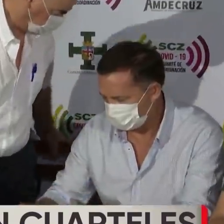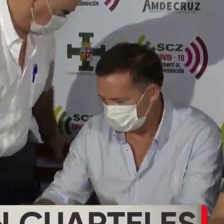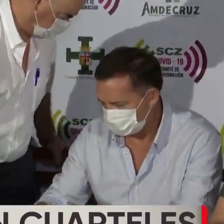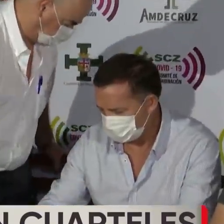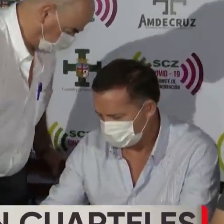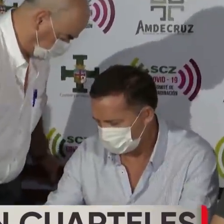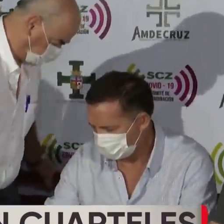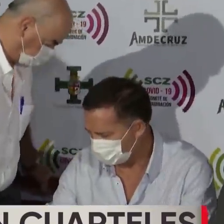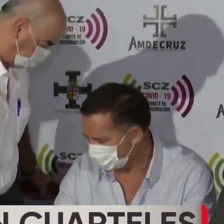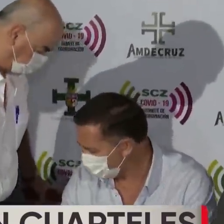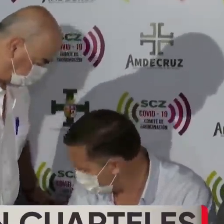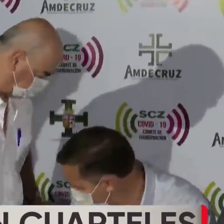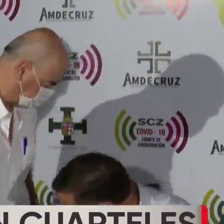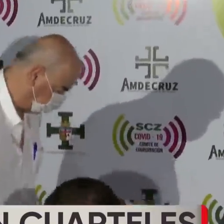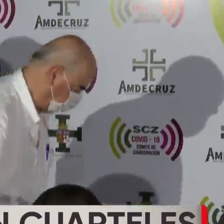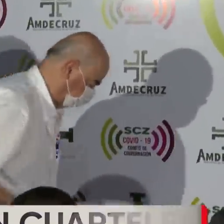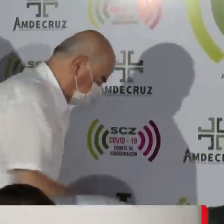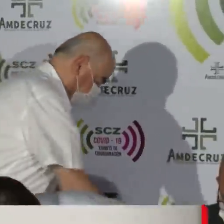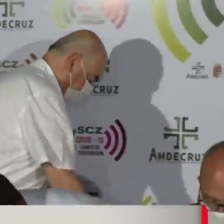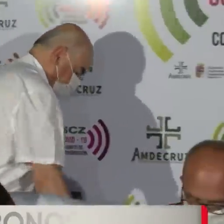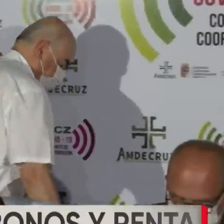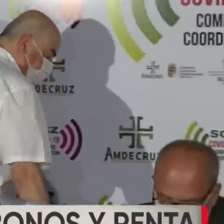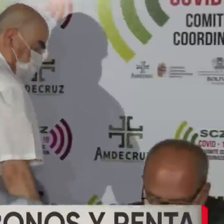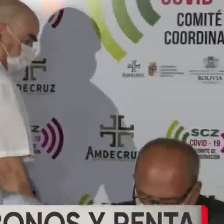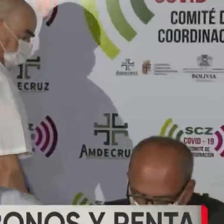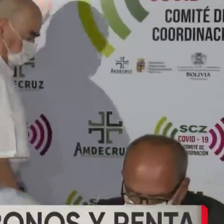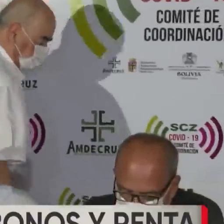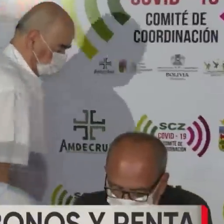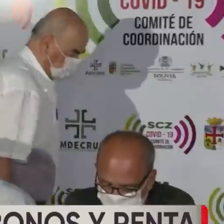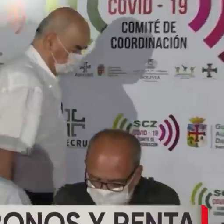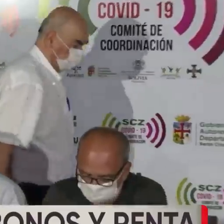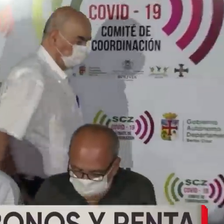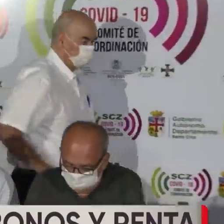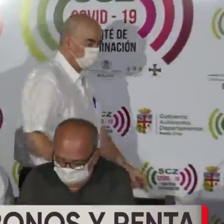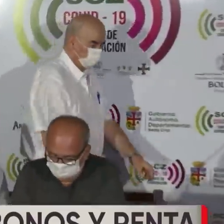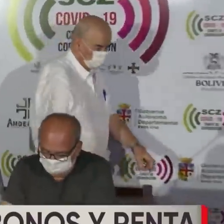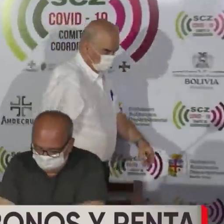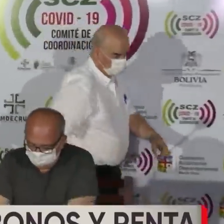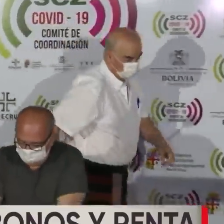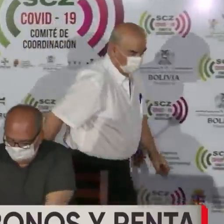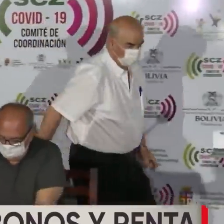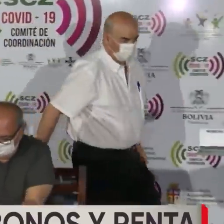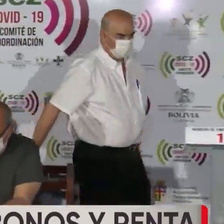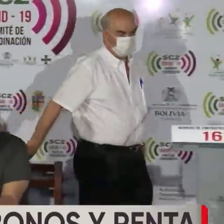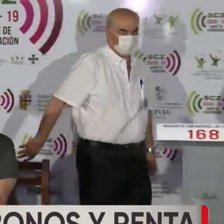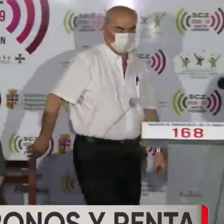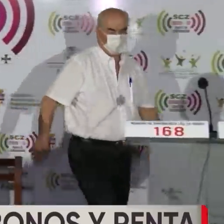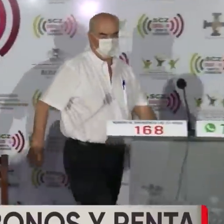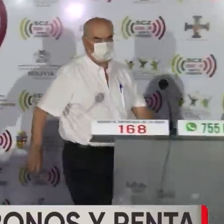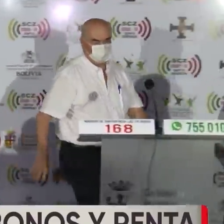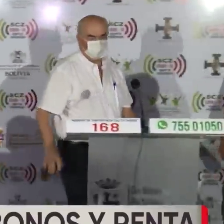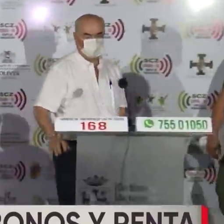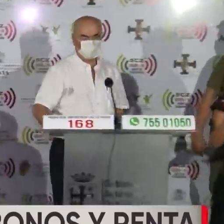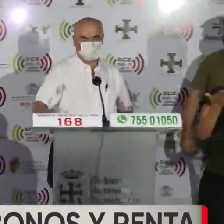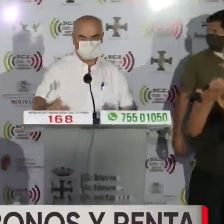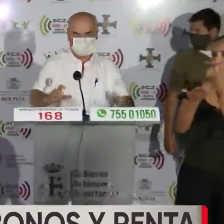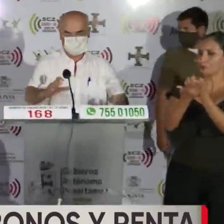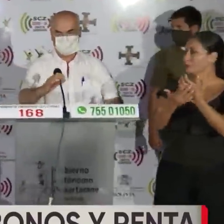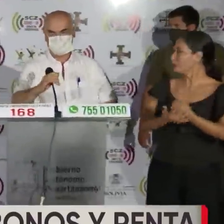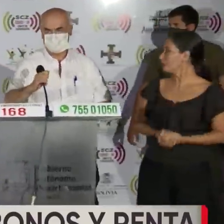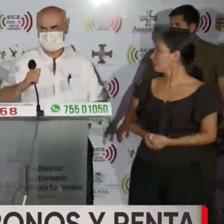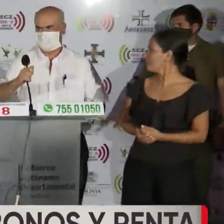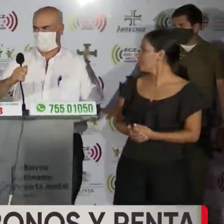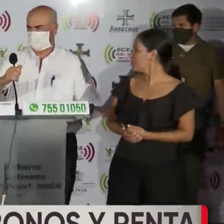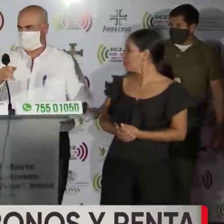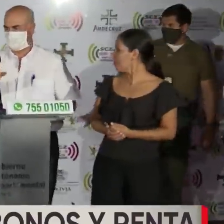En este momento, el Ministro José Luis Parada va a tomar la palabra referente a este convenio, esta firma que se ha hecho hace instantes. Escuchemos.